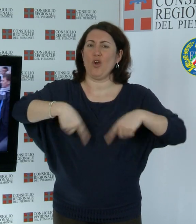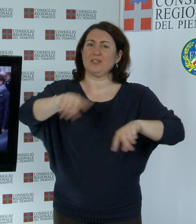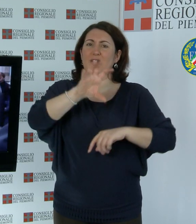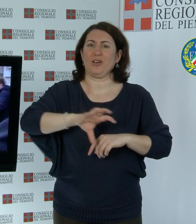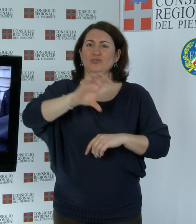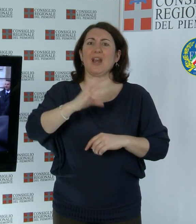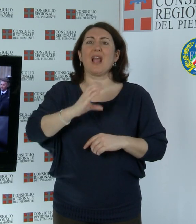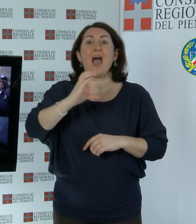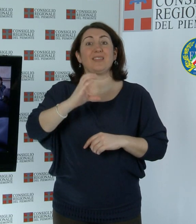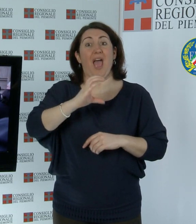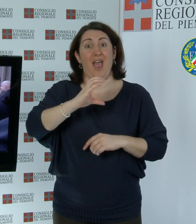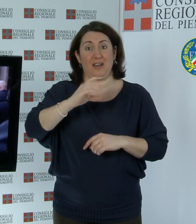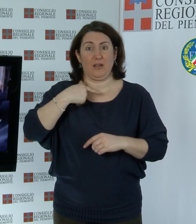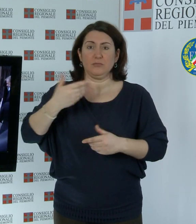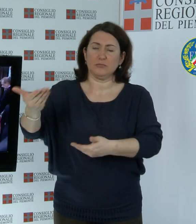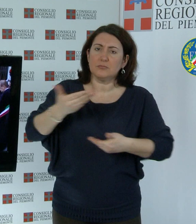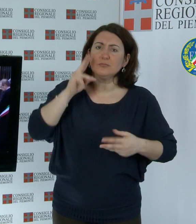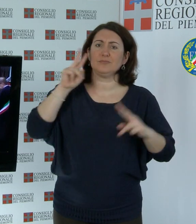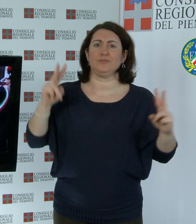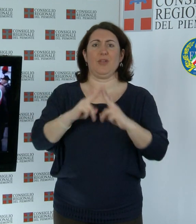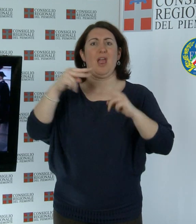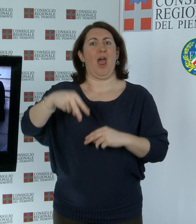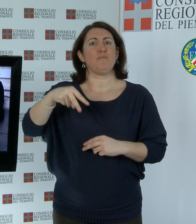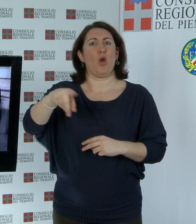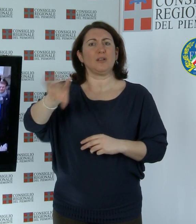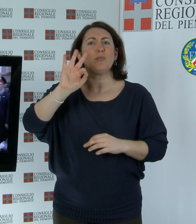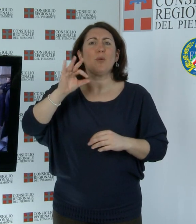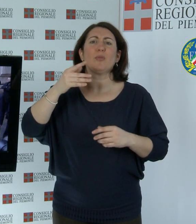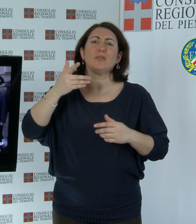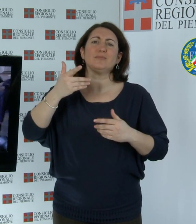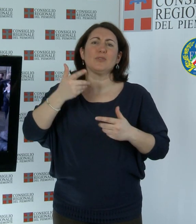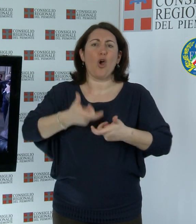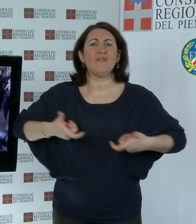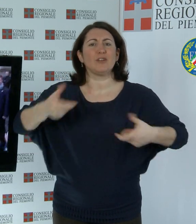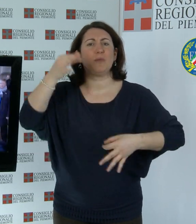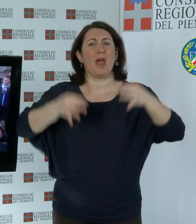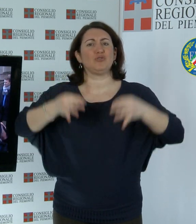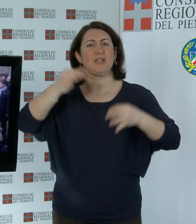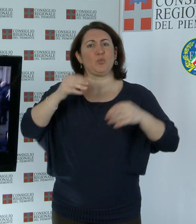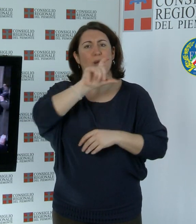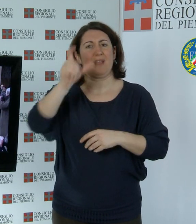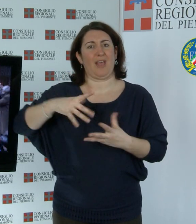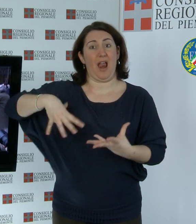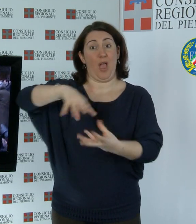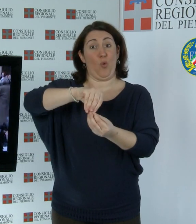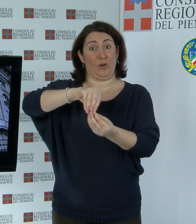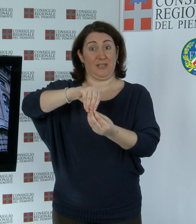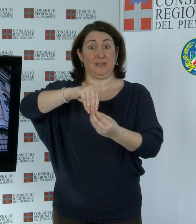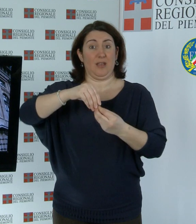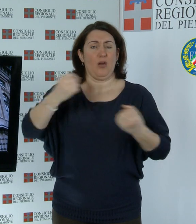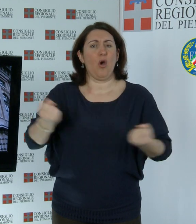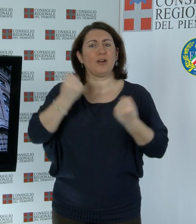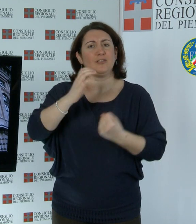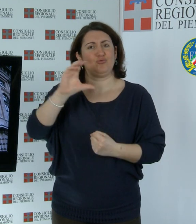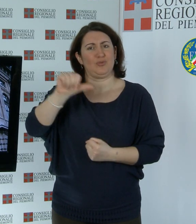del convegno sulla magistratura nella storia dell'Italia Unita. La giornata, promossa dal CSM, è stata ospitata a Palazzo Madama alla